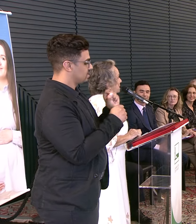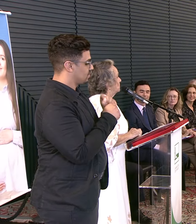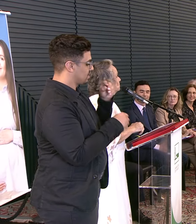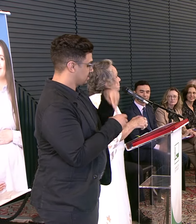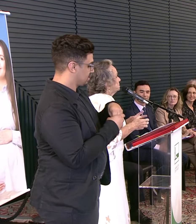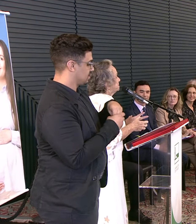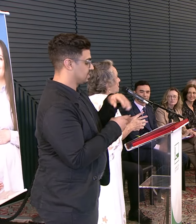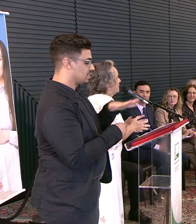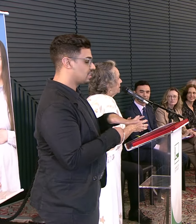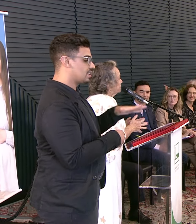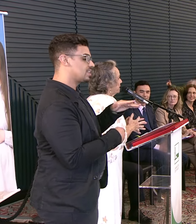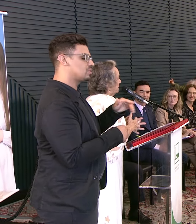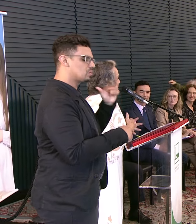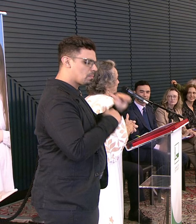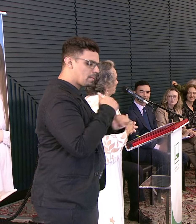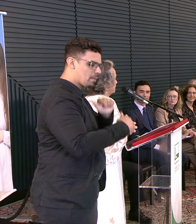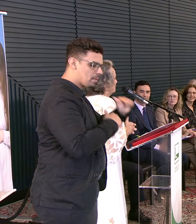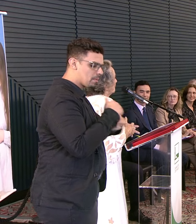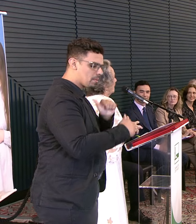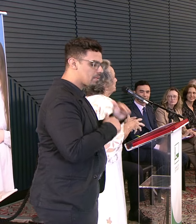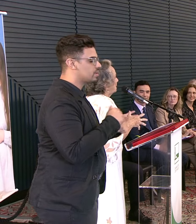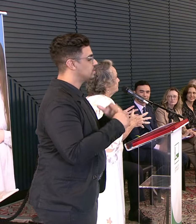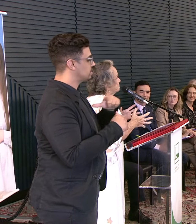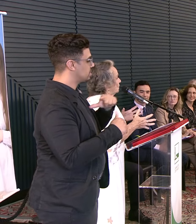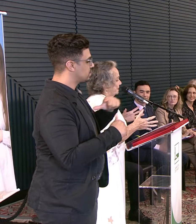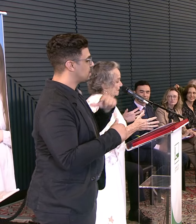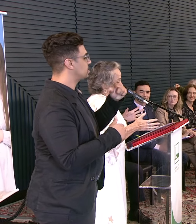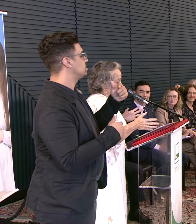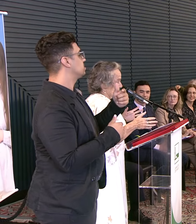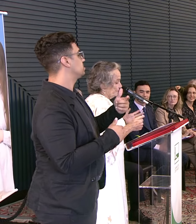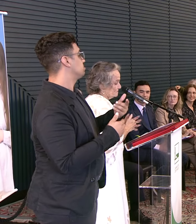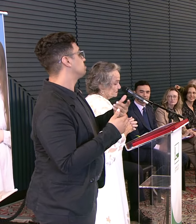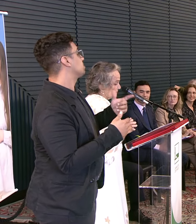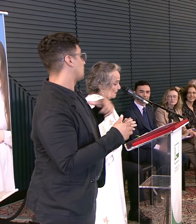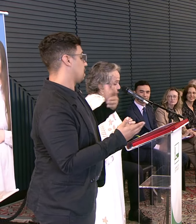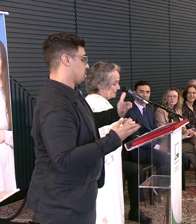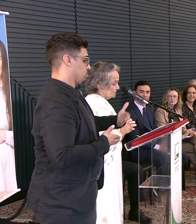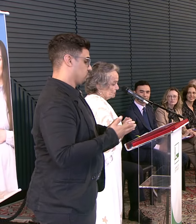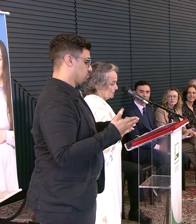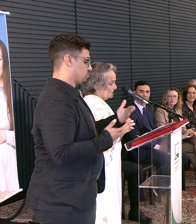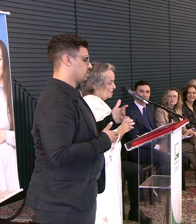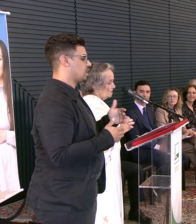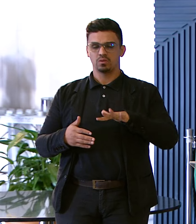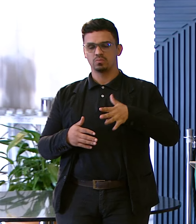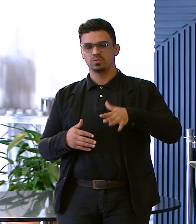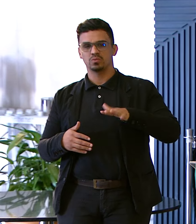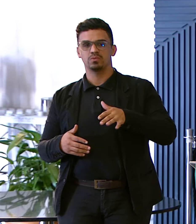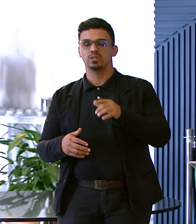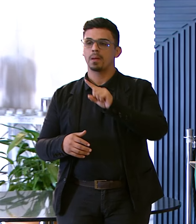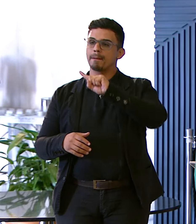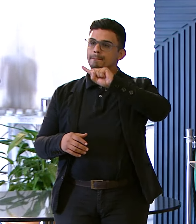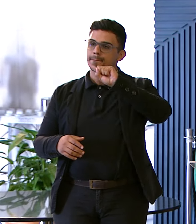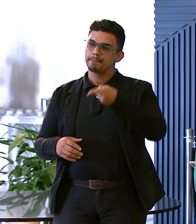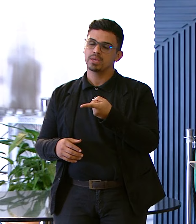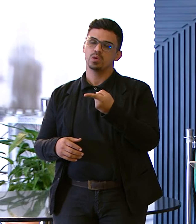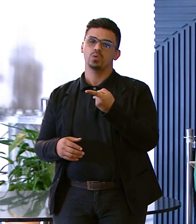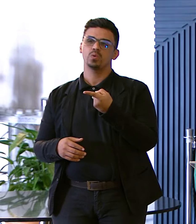Muitos trabalhos Que elas fazem Tem funcionário Nós já tivemos lá Uma média De 1